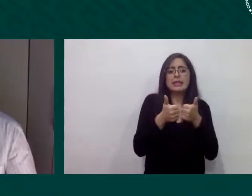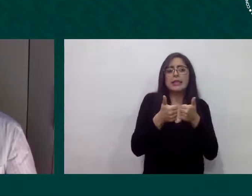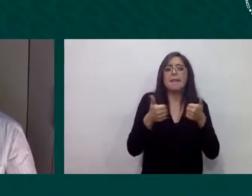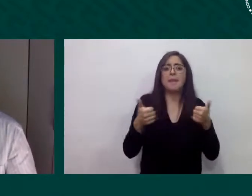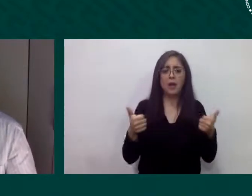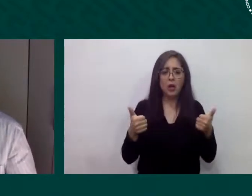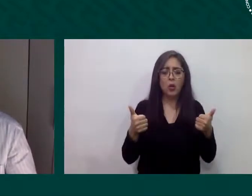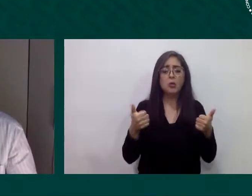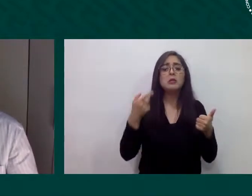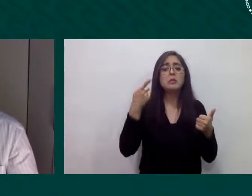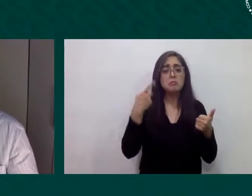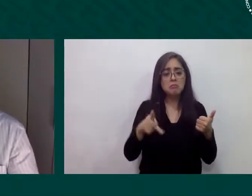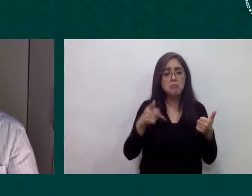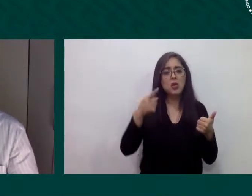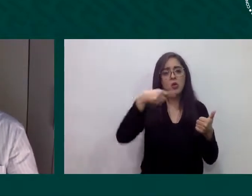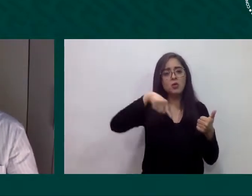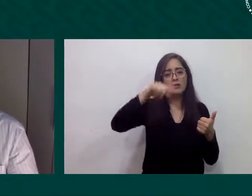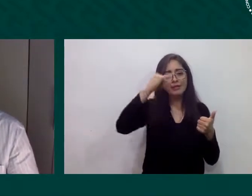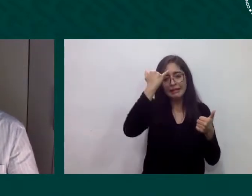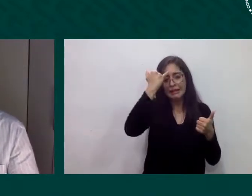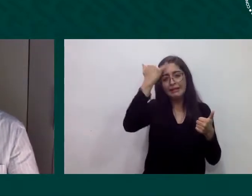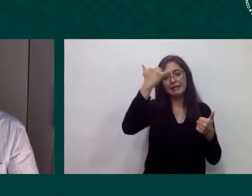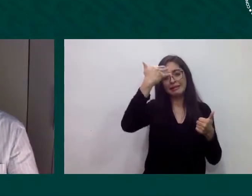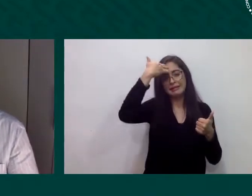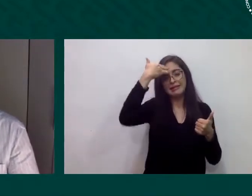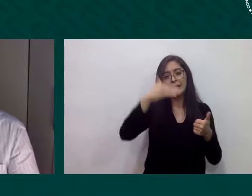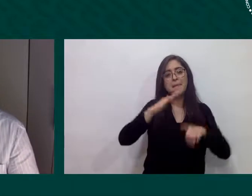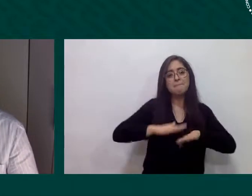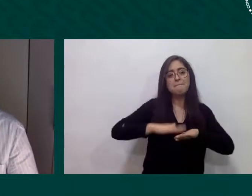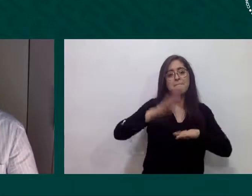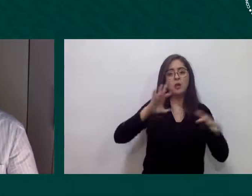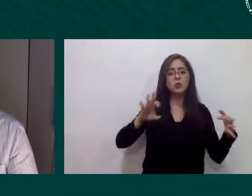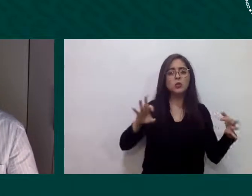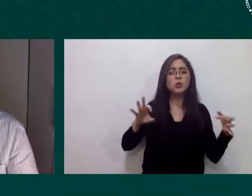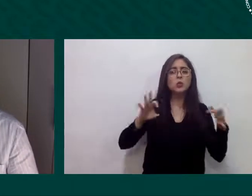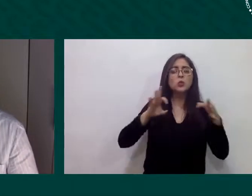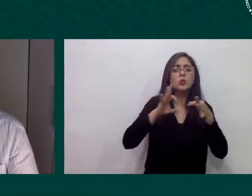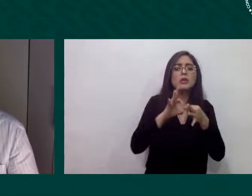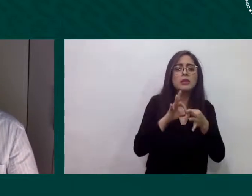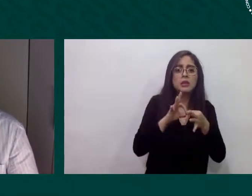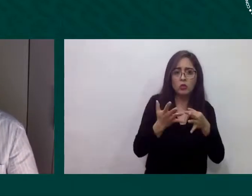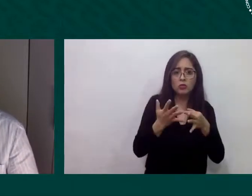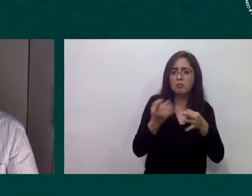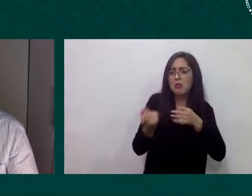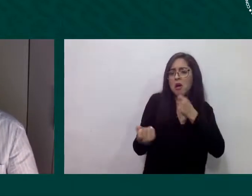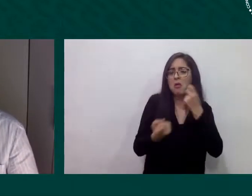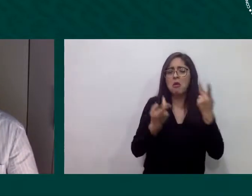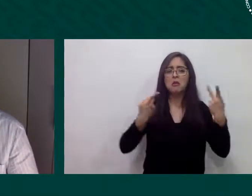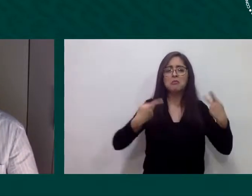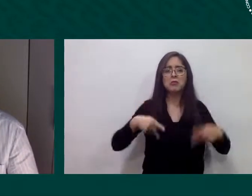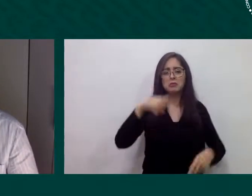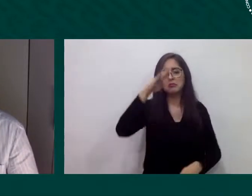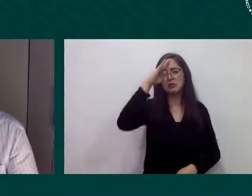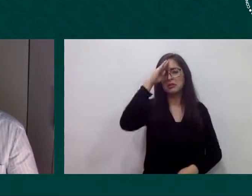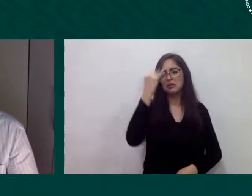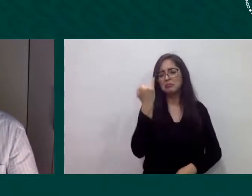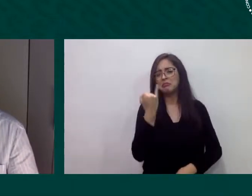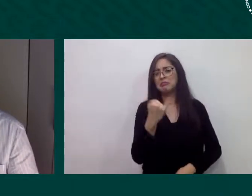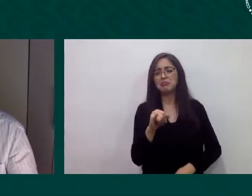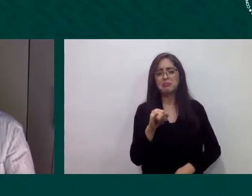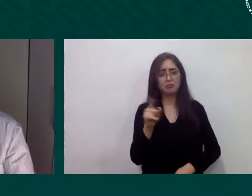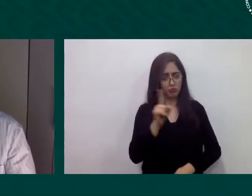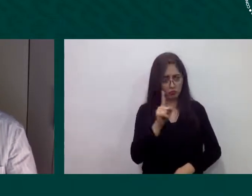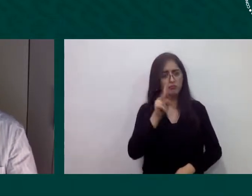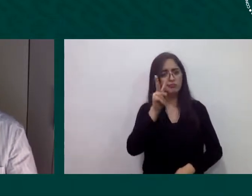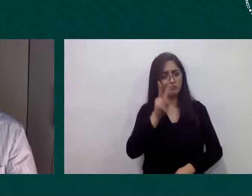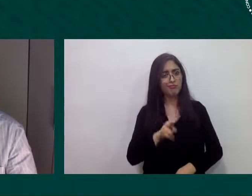se puede pensar es importante fomentar el acceso a la información y a datos